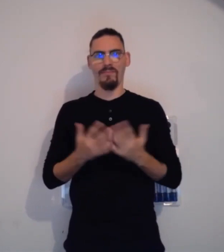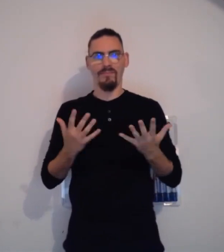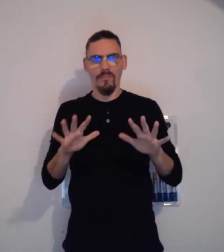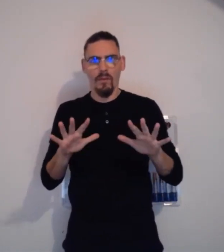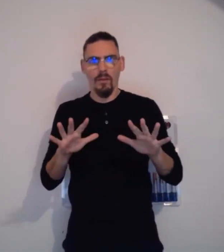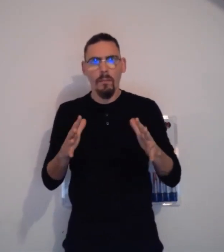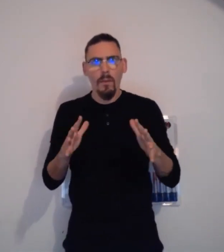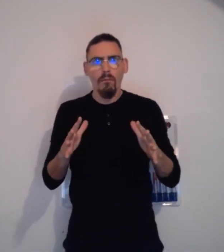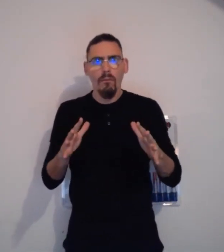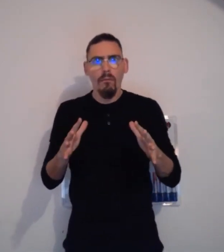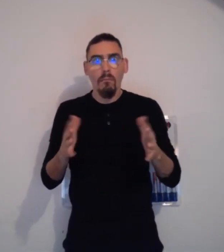Dans la foule, par exemple.